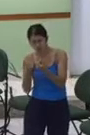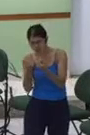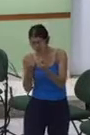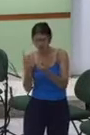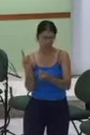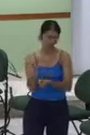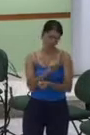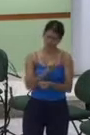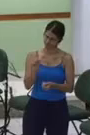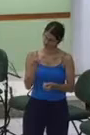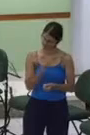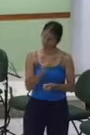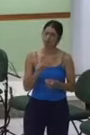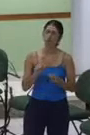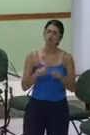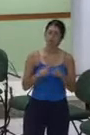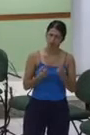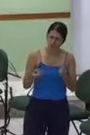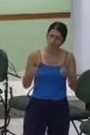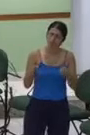de um pecador, abrindo-lhe no céu.